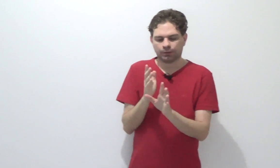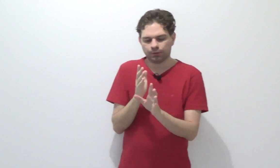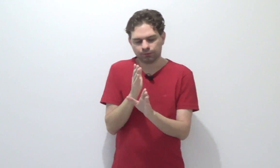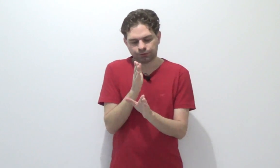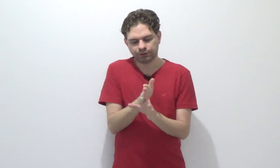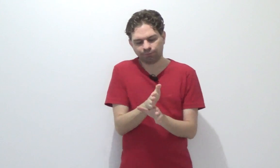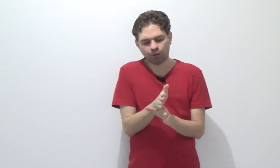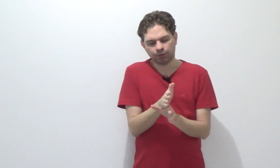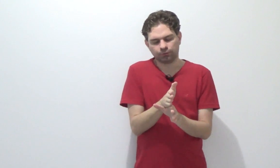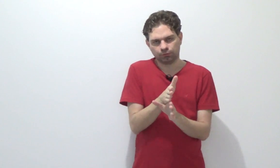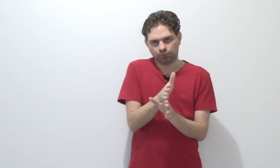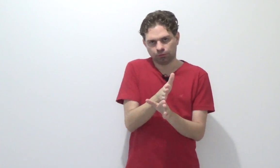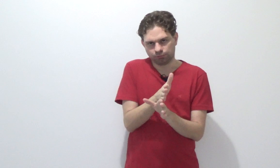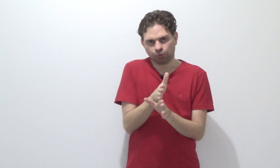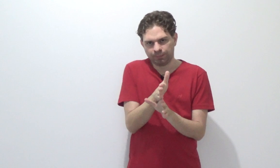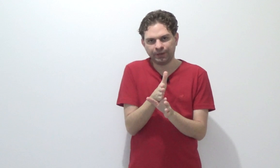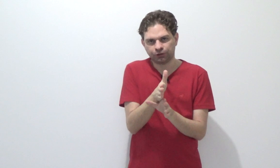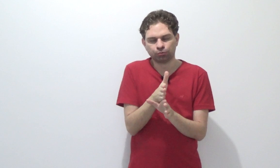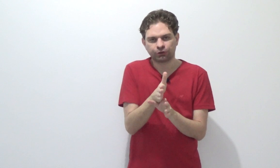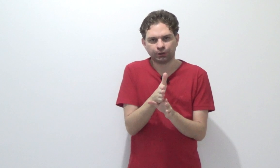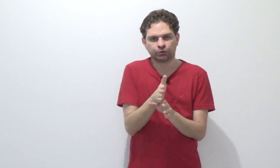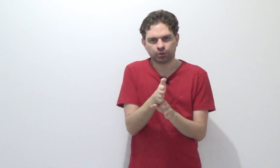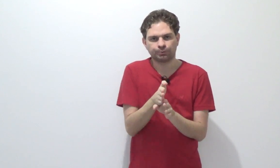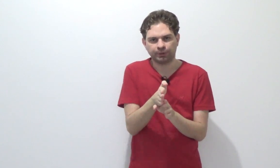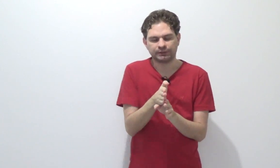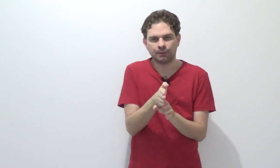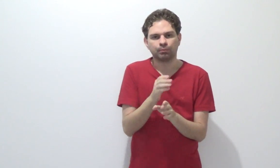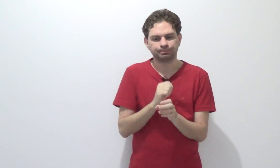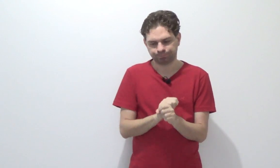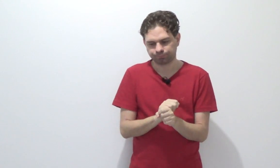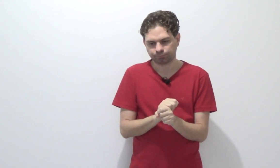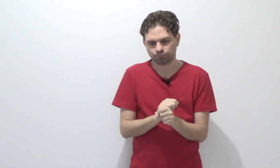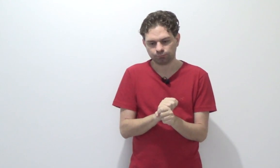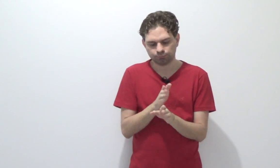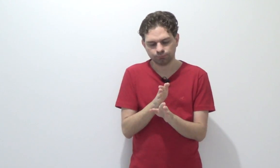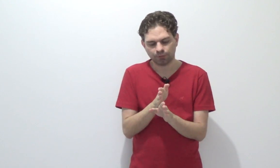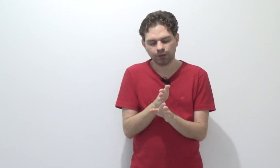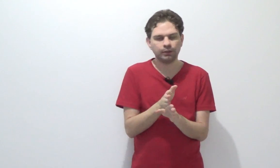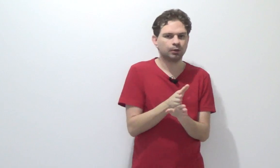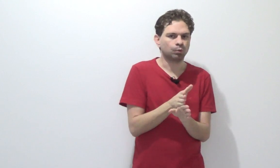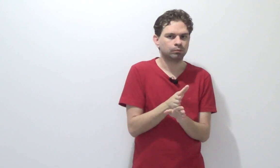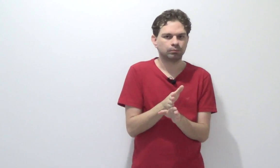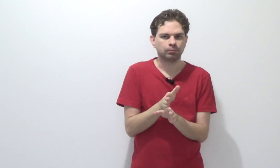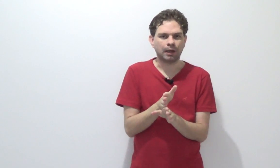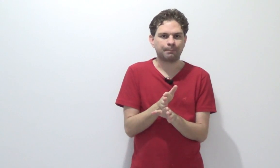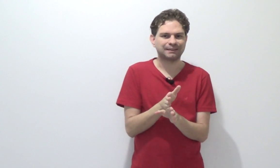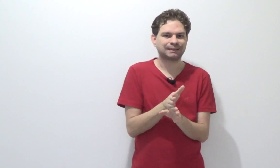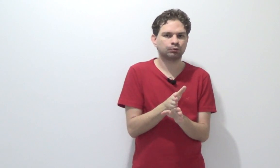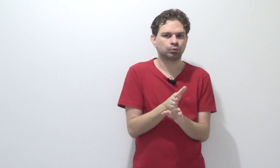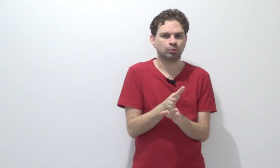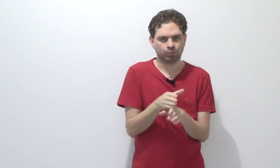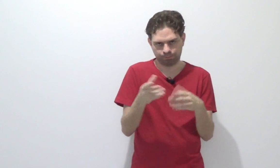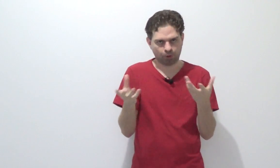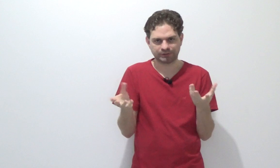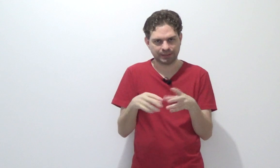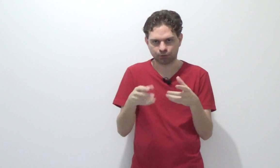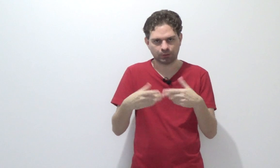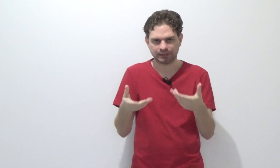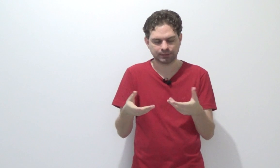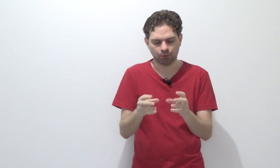Se foi no limite de duas jurisdições, por exemplo, e eu apresento o processo ou a ação